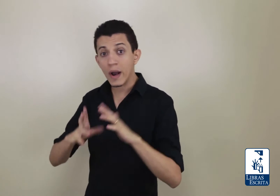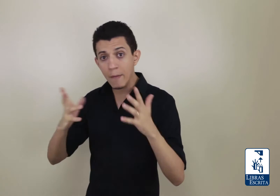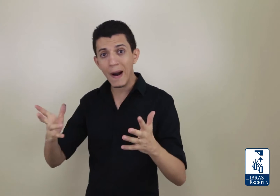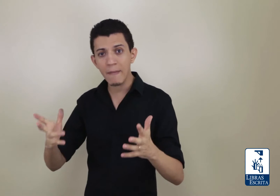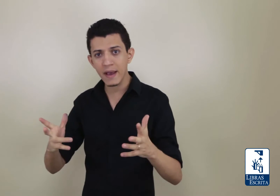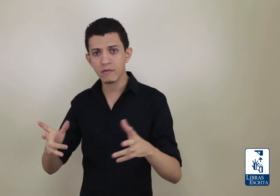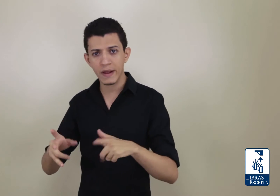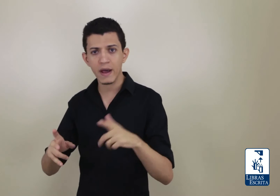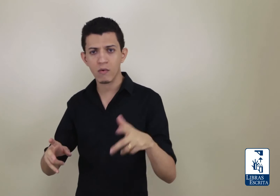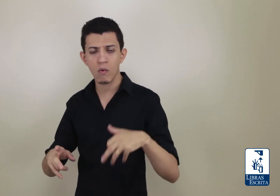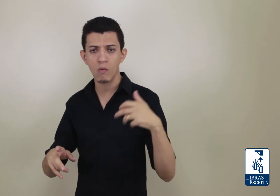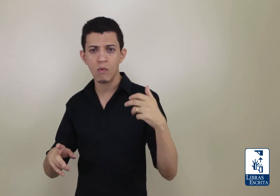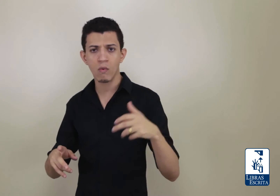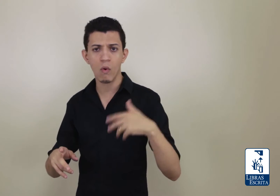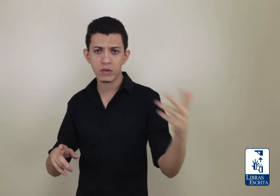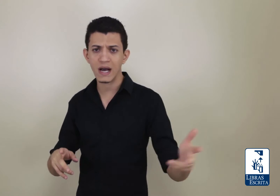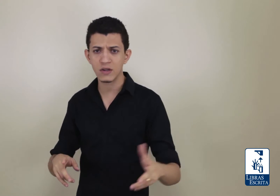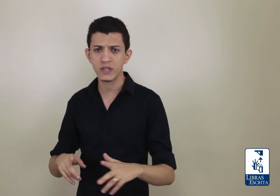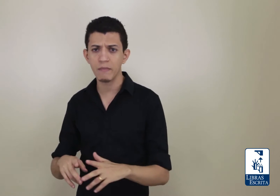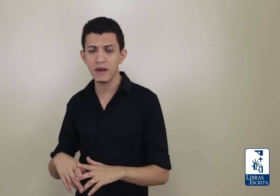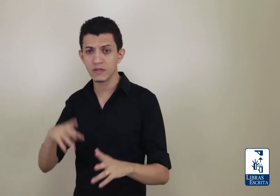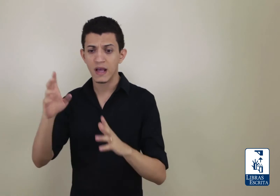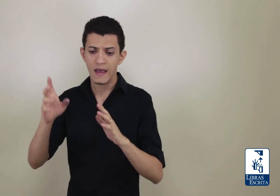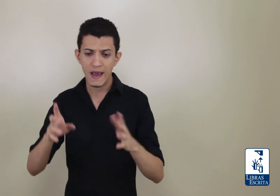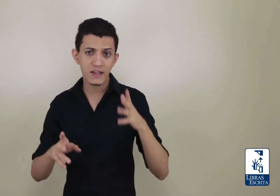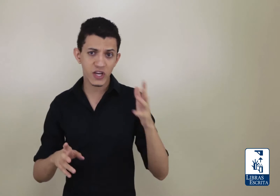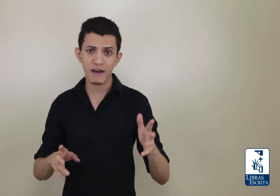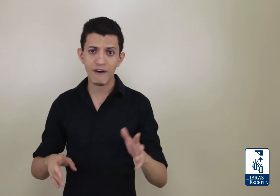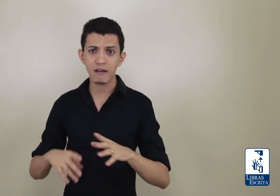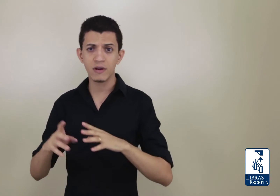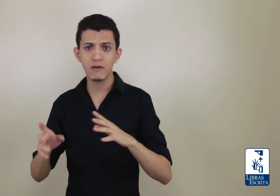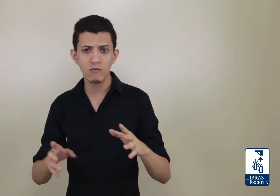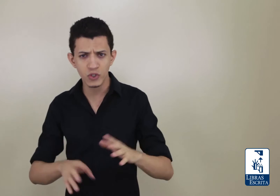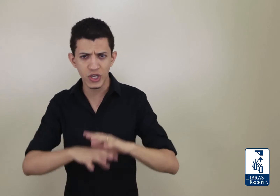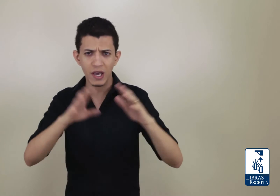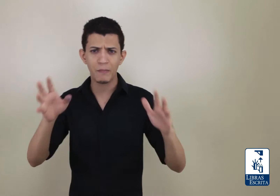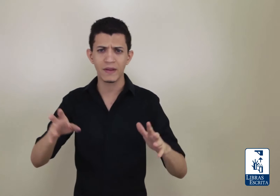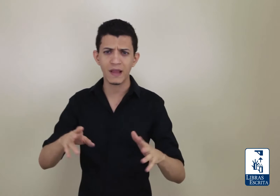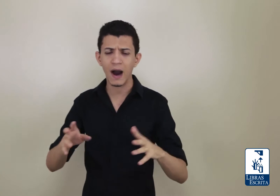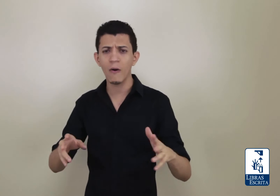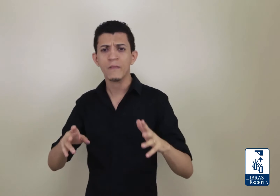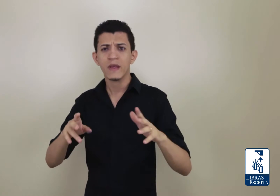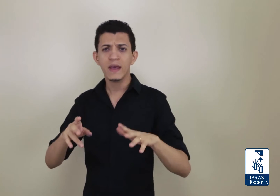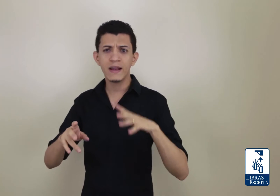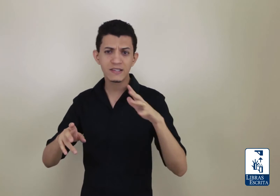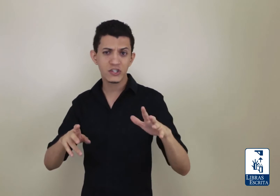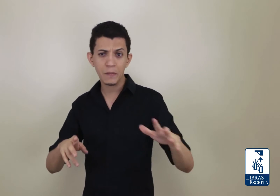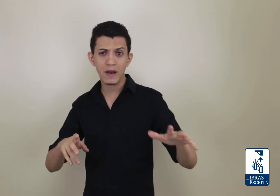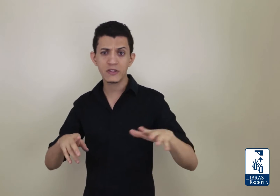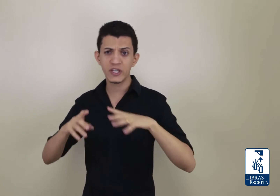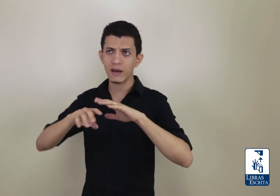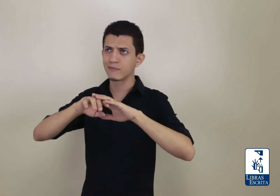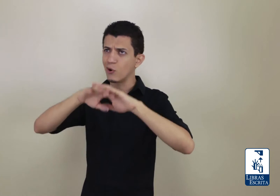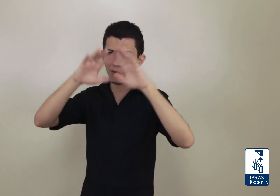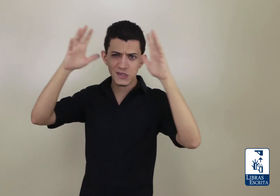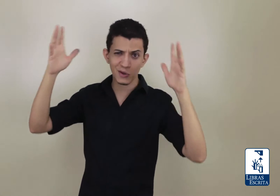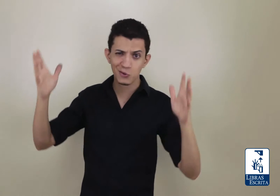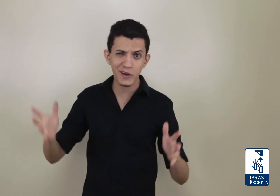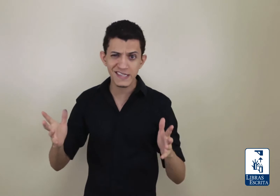acampamento, com outro casal de amigos, ele tinha levado ali um jipe e tal, e nesse jipe ele tinha toda uma estrutura em